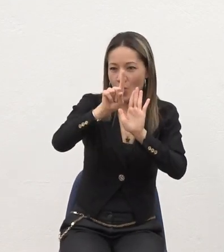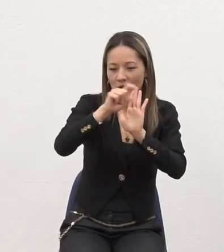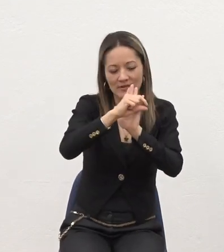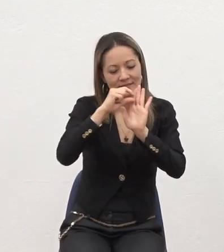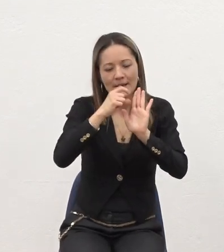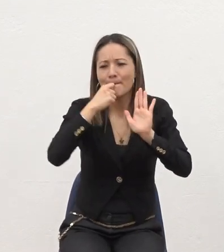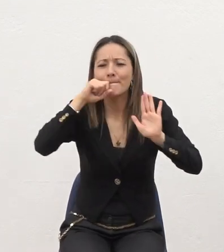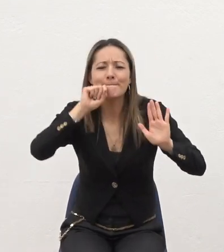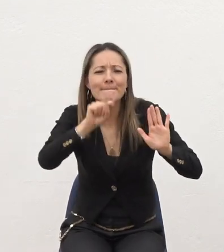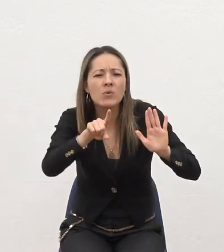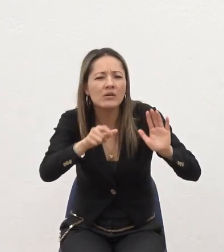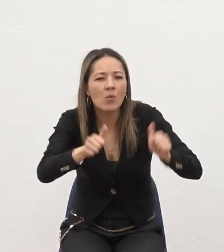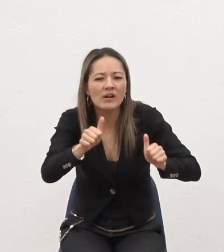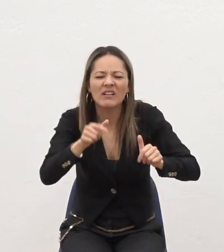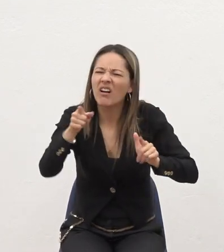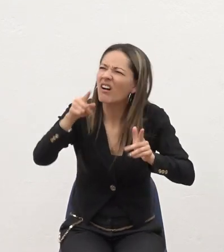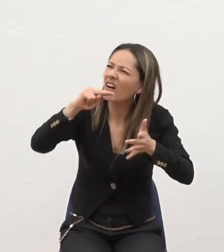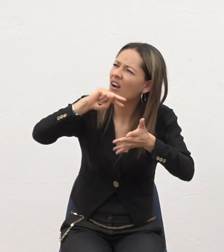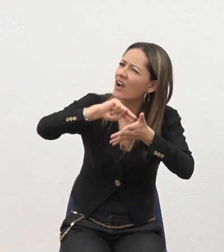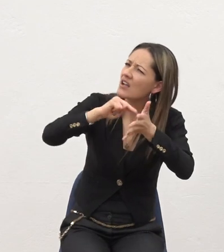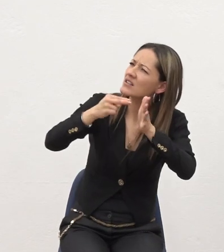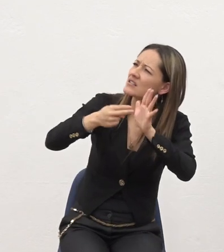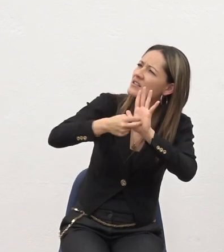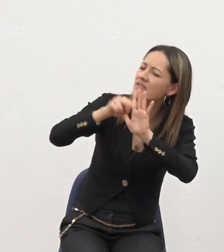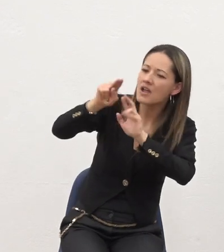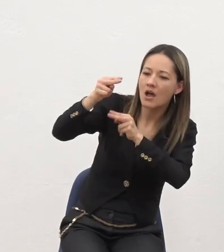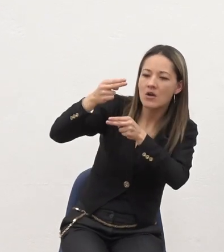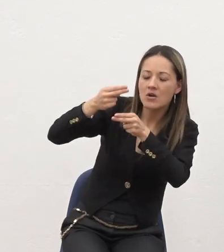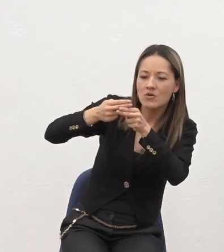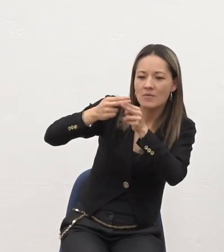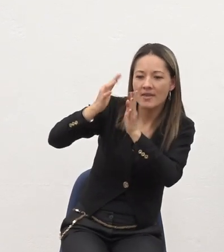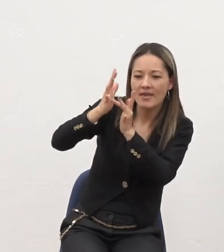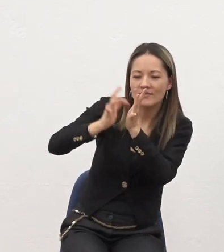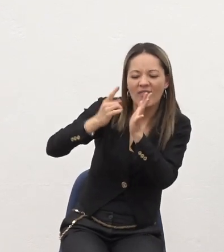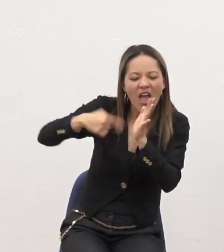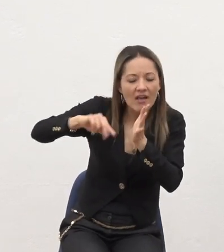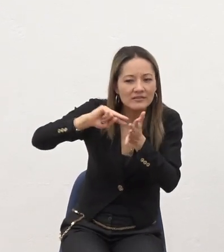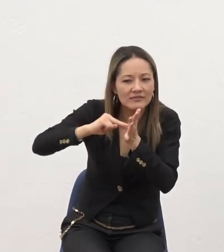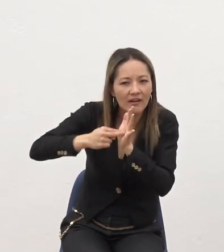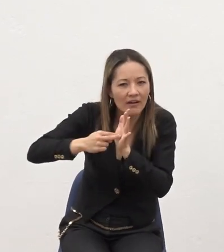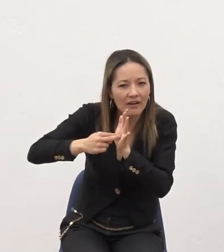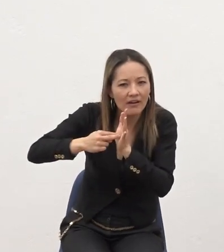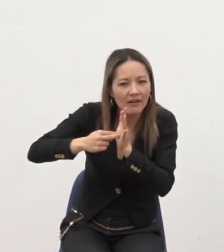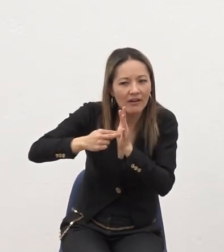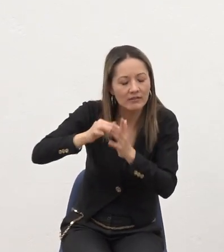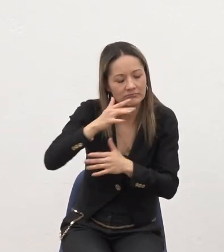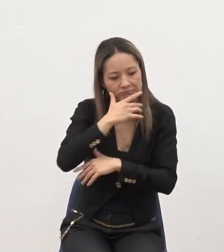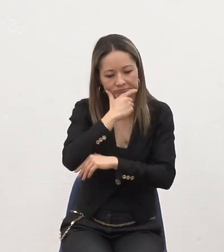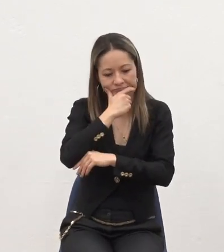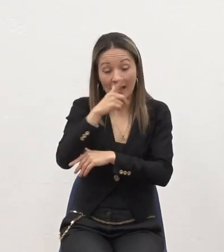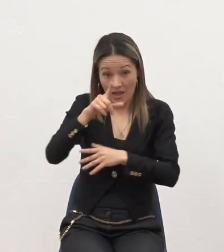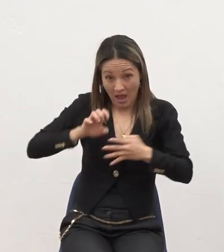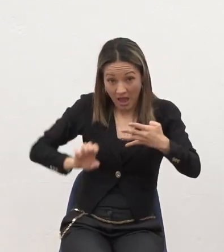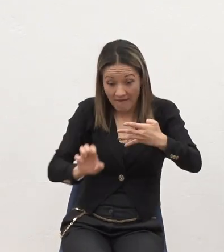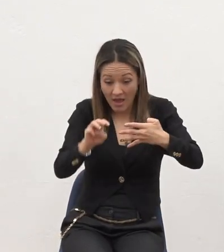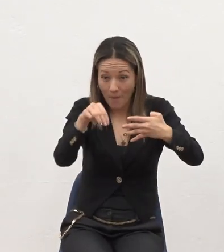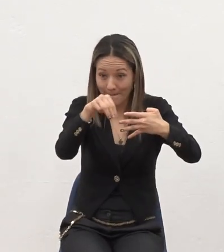Que significa El nombre De Jesús En el Evangelio de Mateo En el que leímos hoy Acá en la